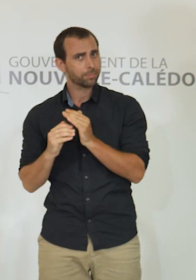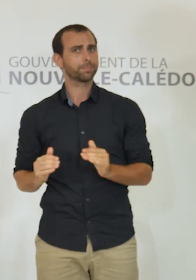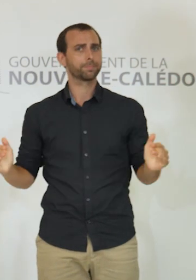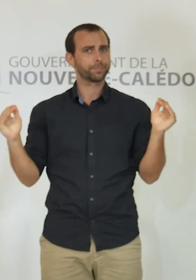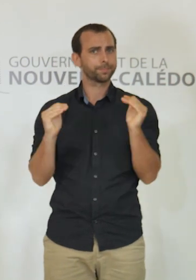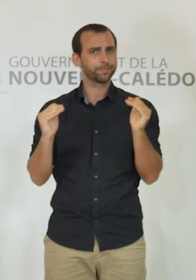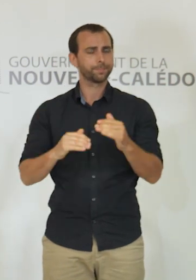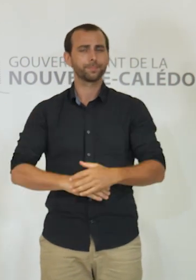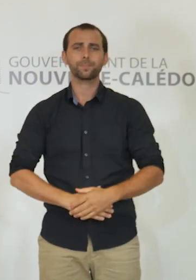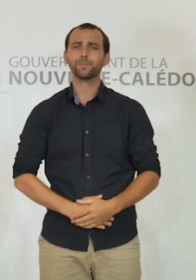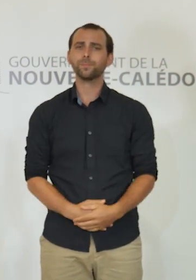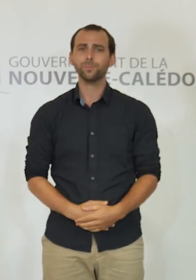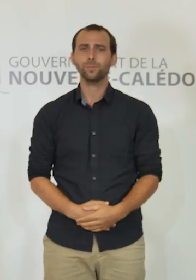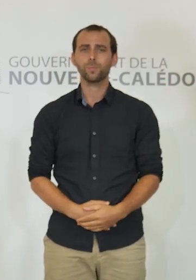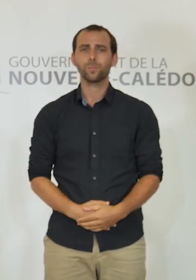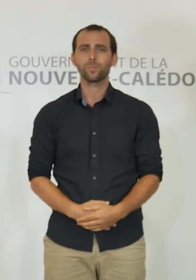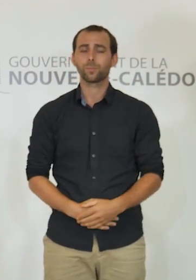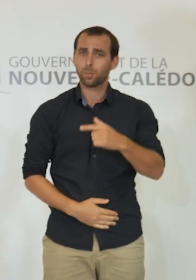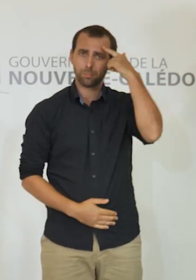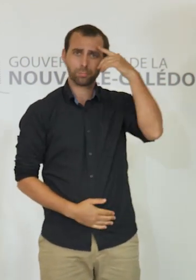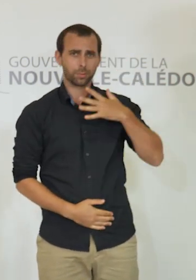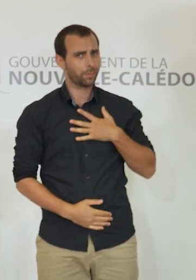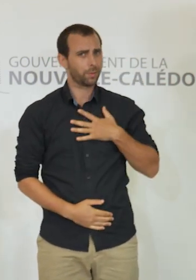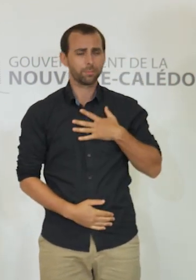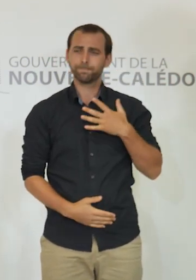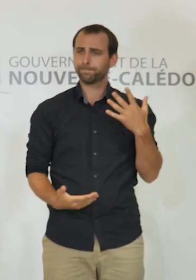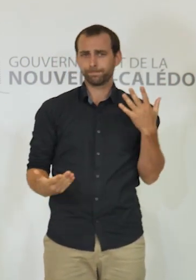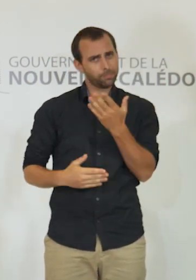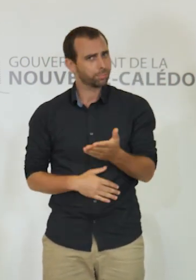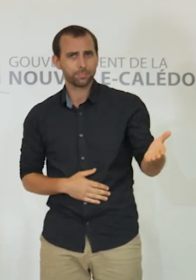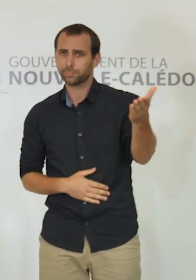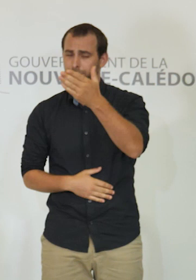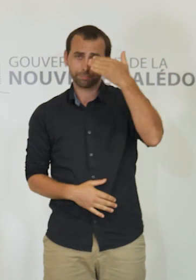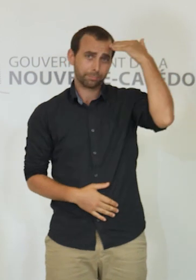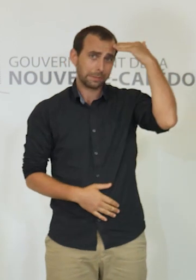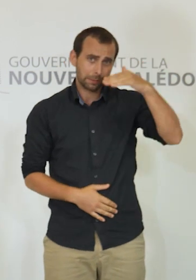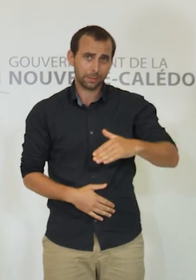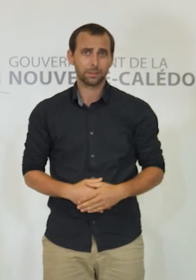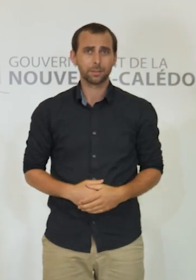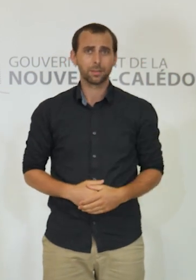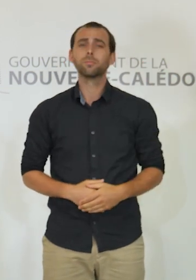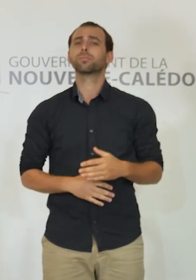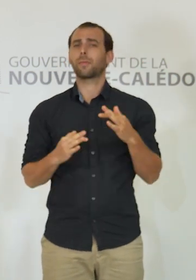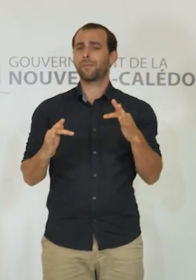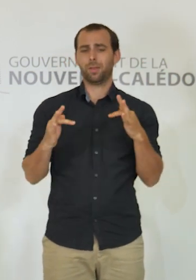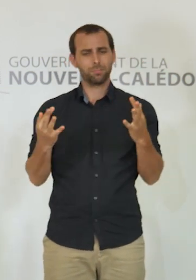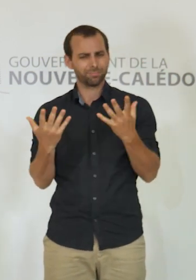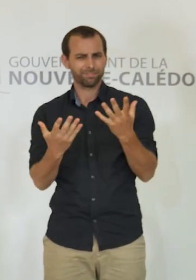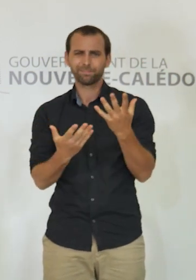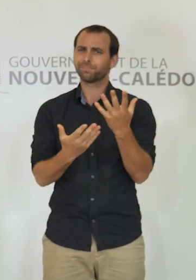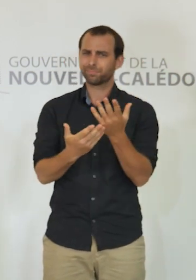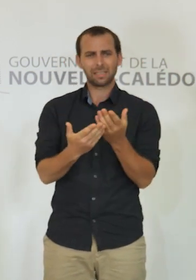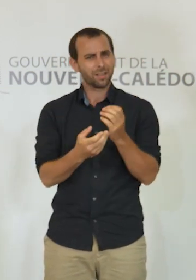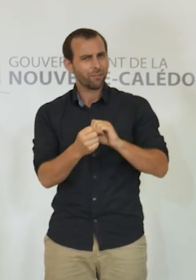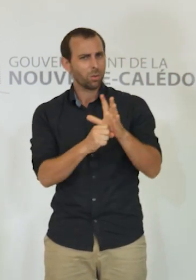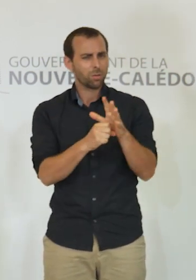Et je crois que nous avons tous à l'esprit, malheureusement, l'ampleur de l'impact économique d